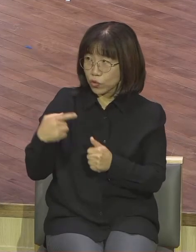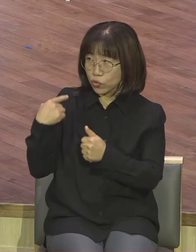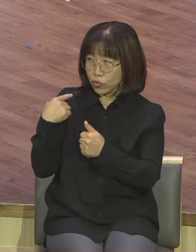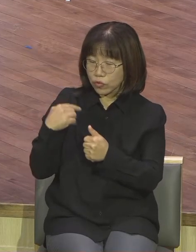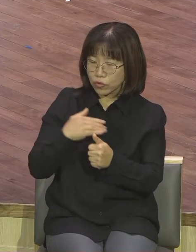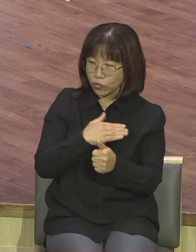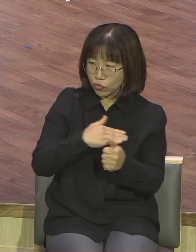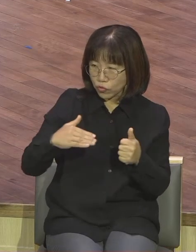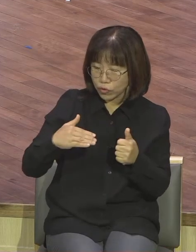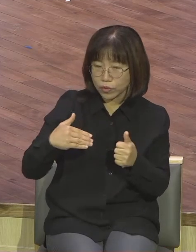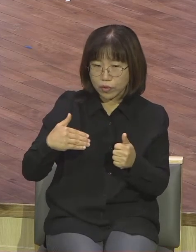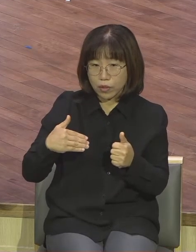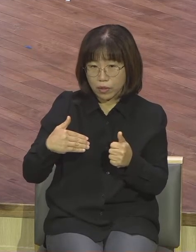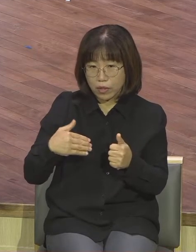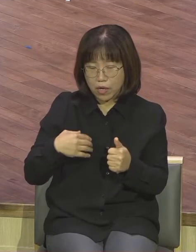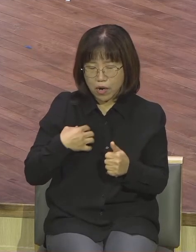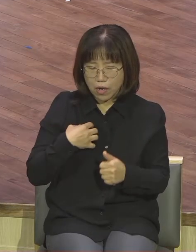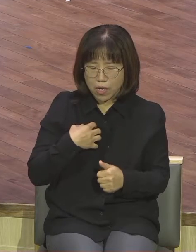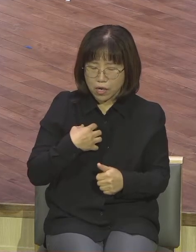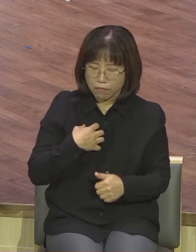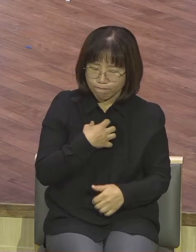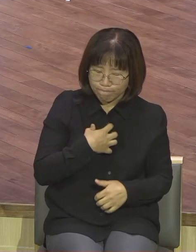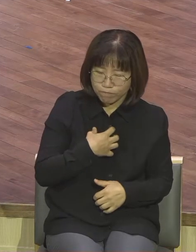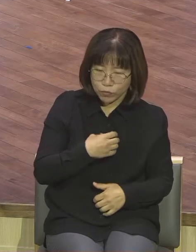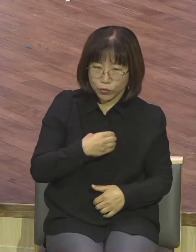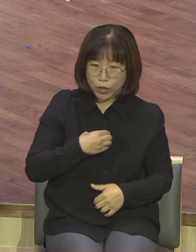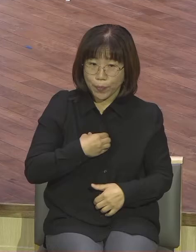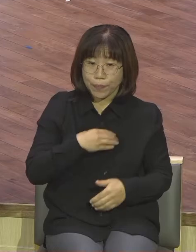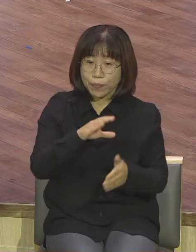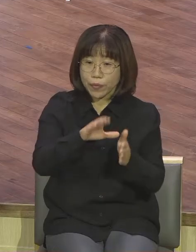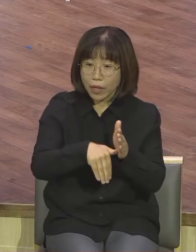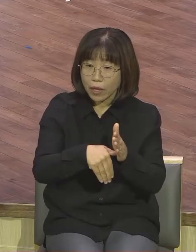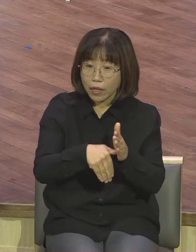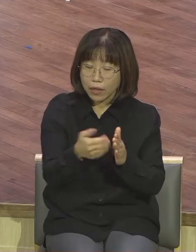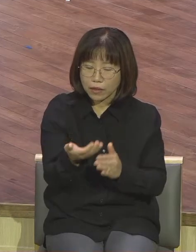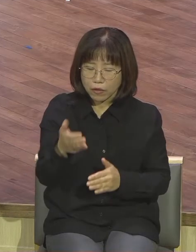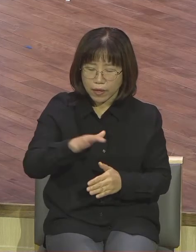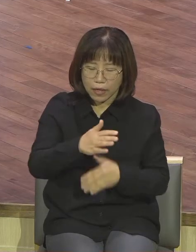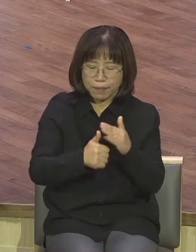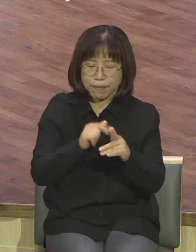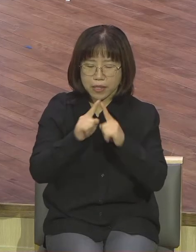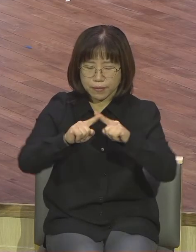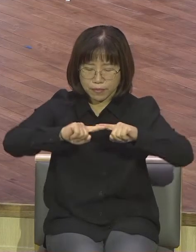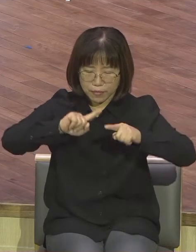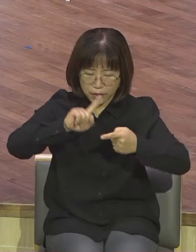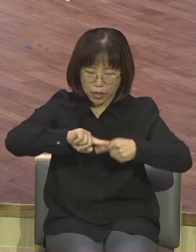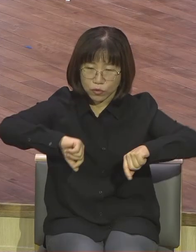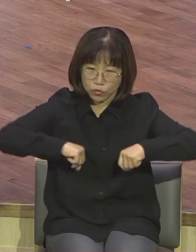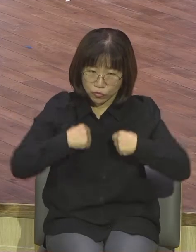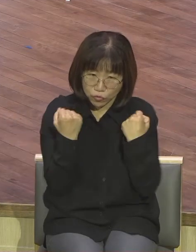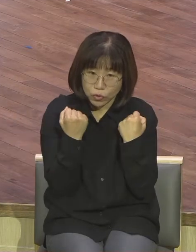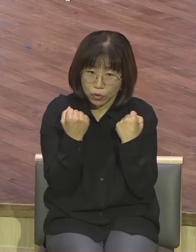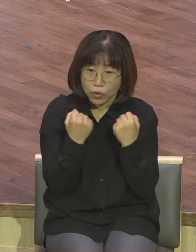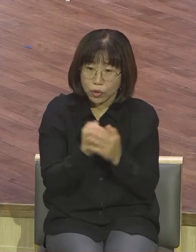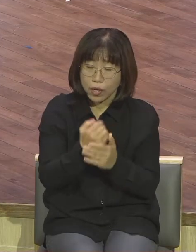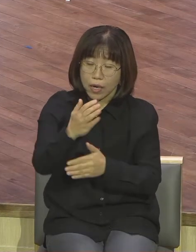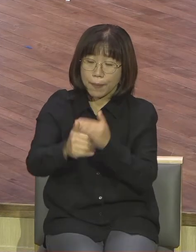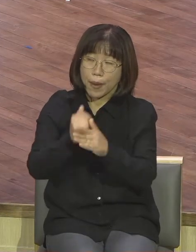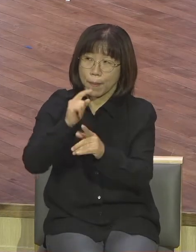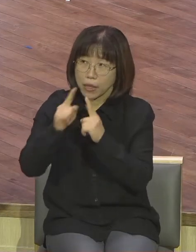상황이었지만은 하나님의 말씀에 그대로 순종합니다 하나님의 이 말씀에 사사건건 불순종했던